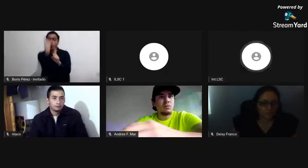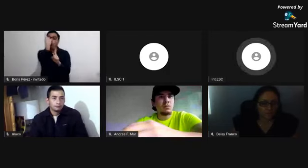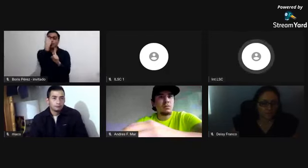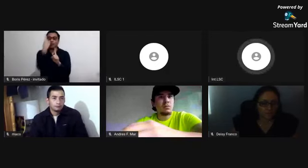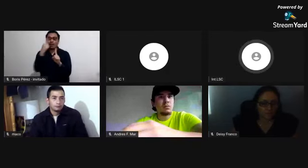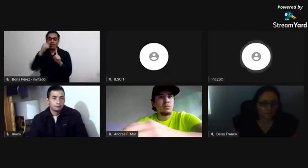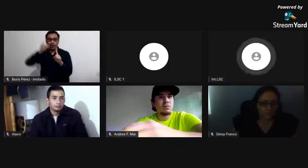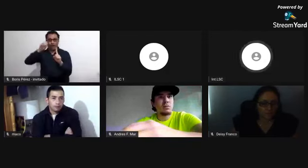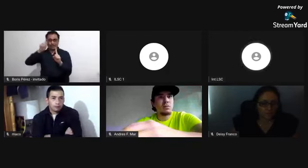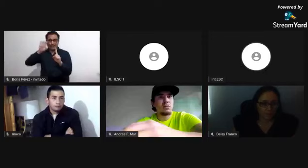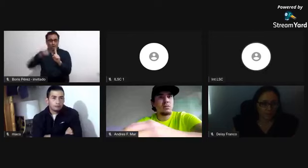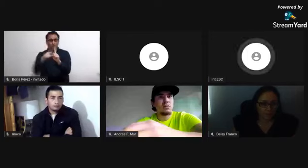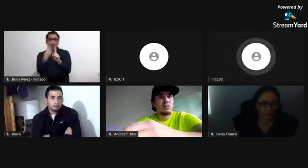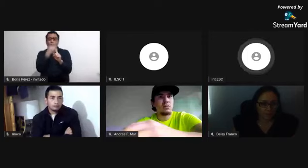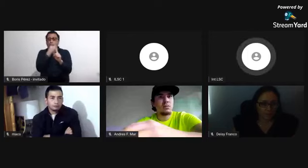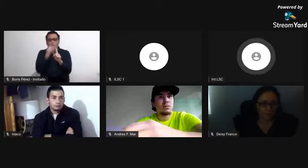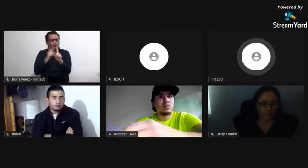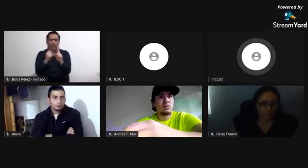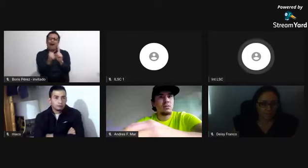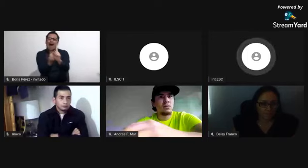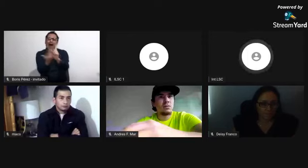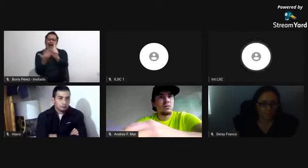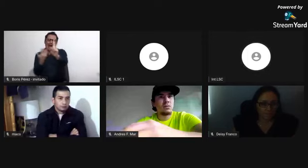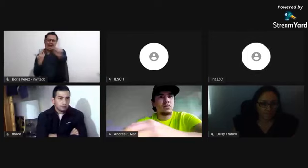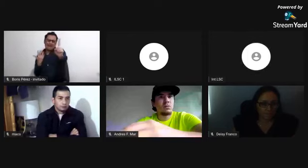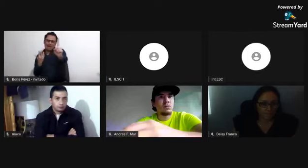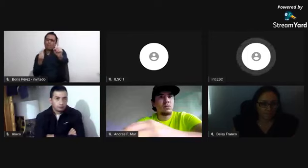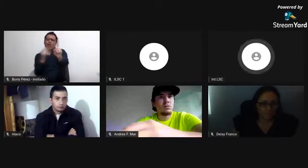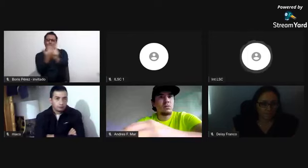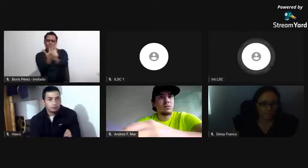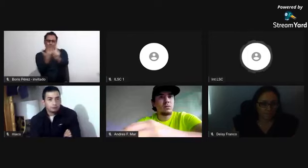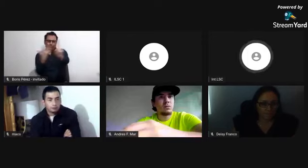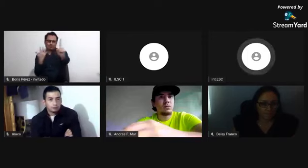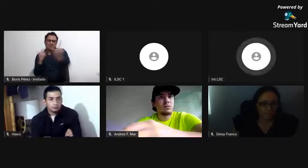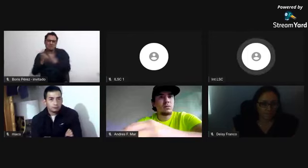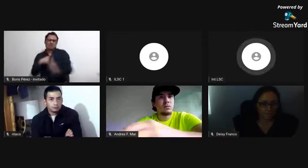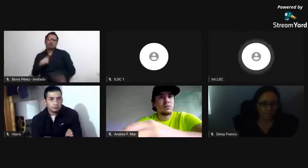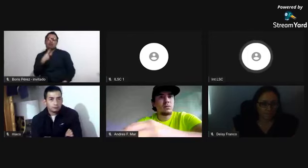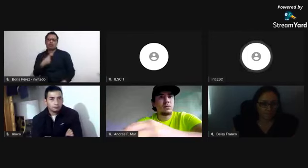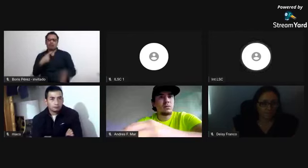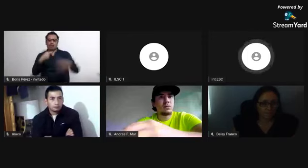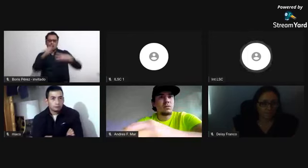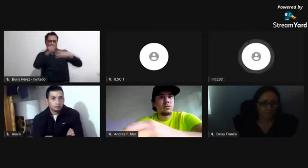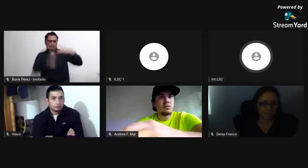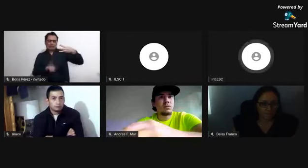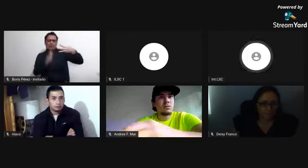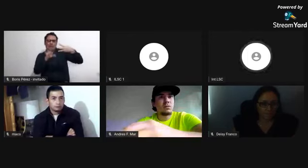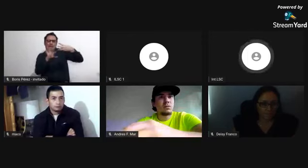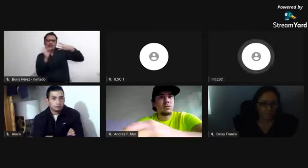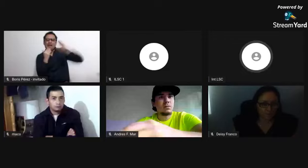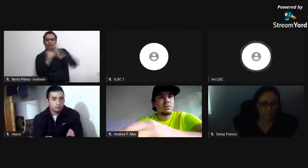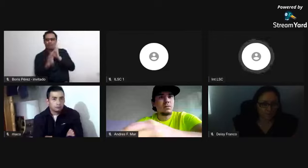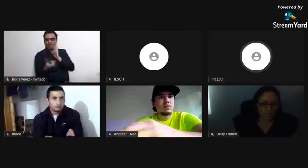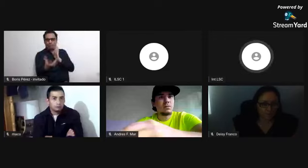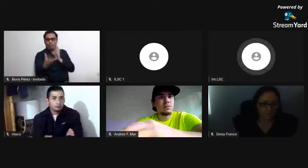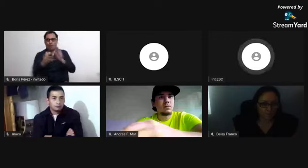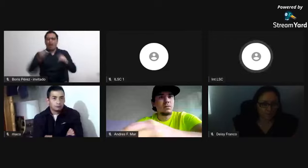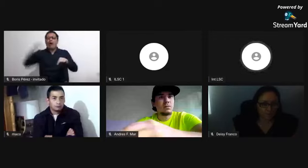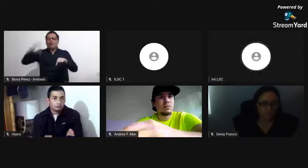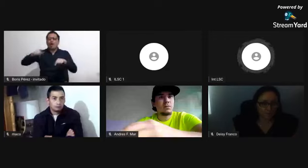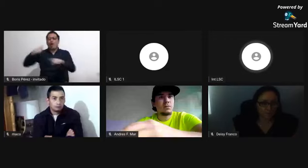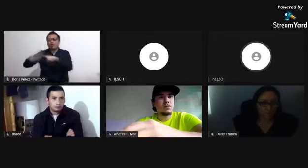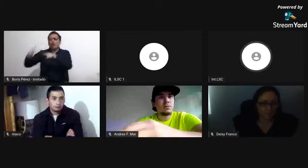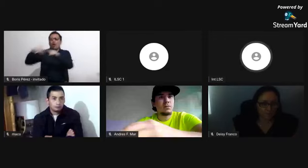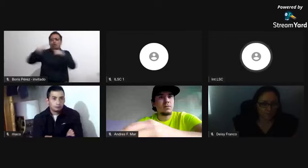procesos de libertad, tanto del país, de Colombia, del yugo español, pero también de